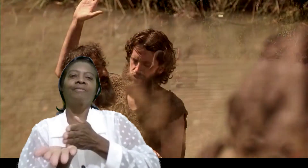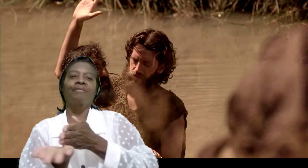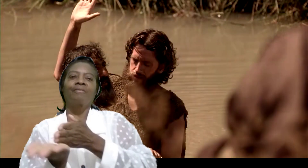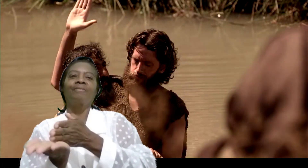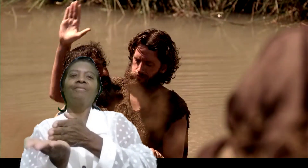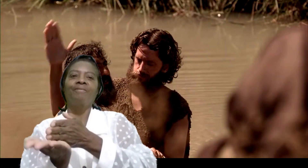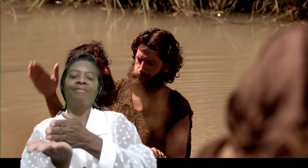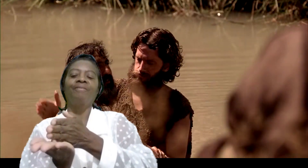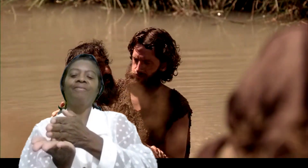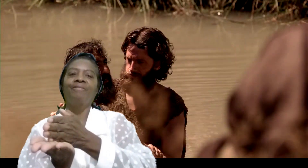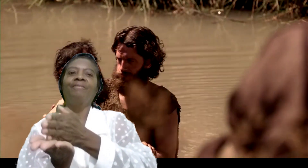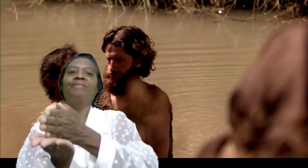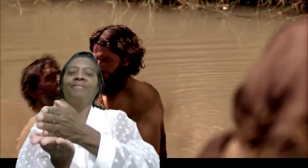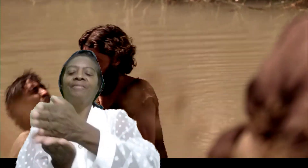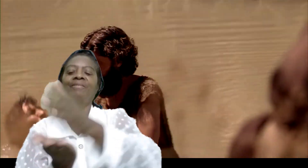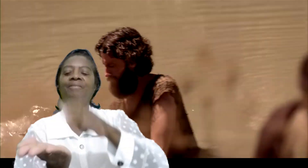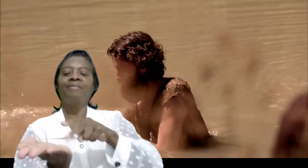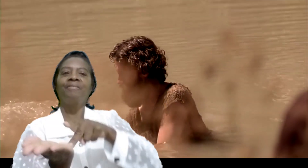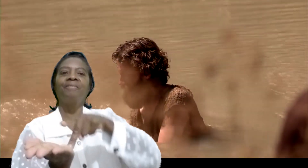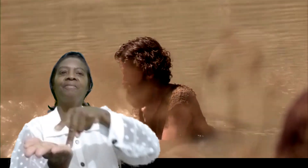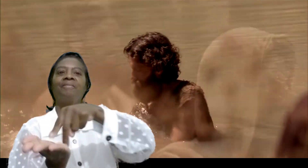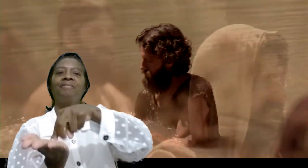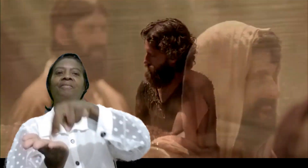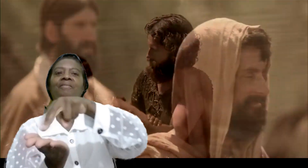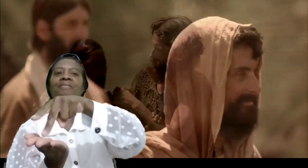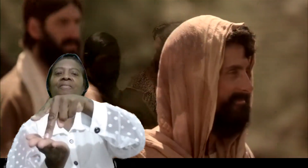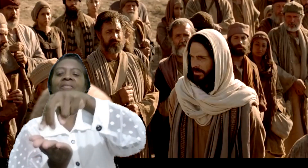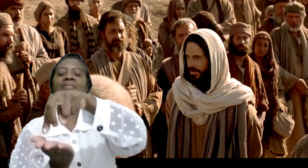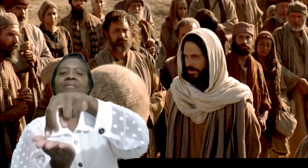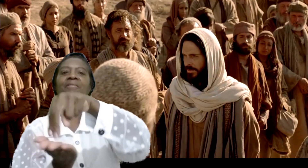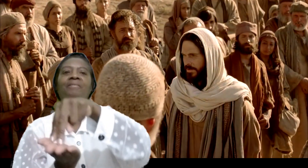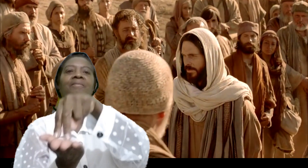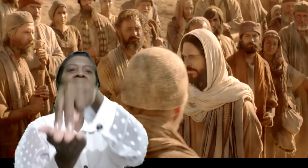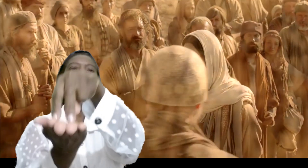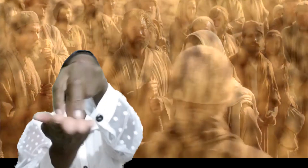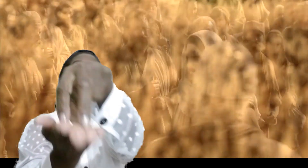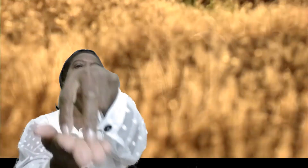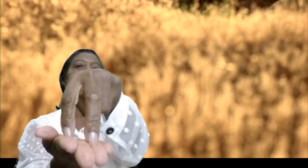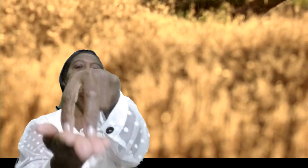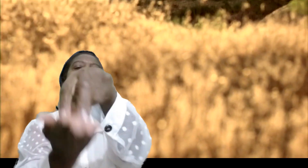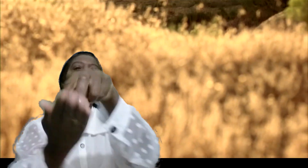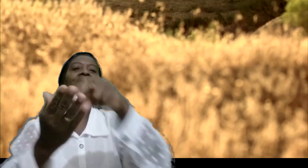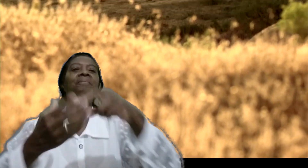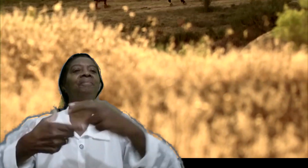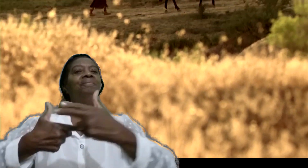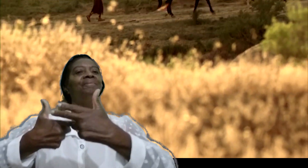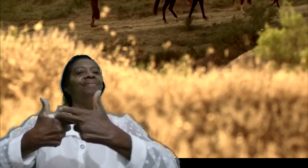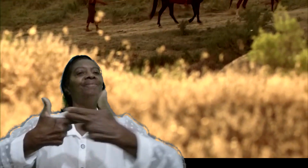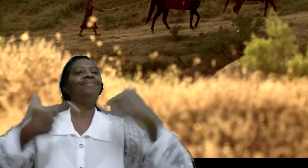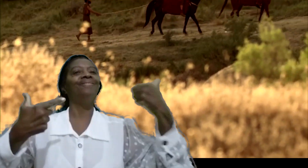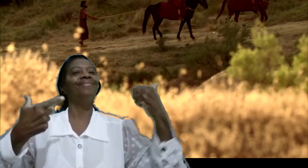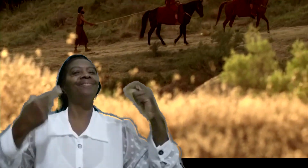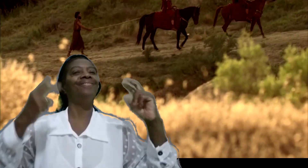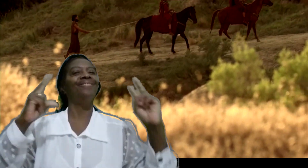Caminhar Bem firmados E assim venceremos